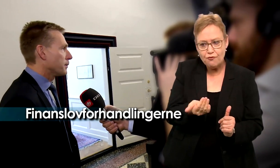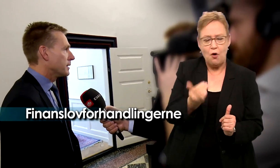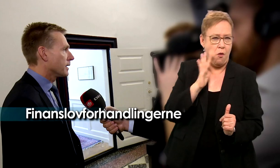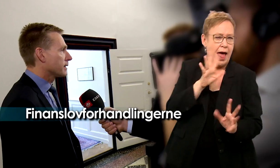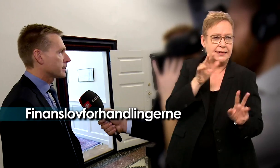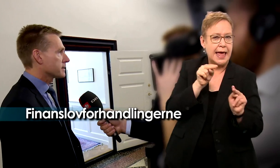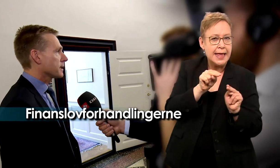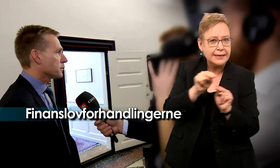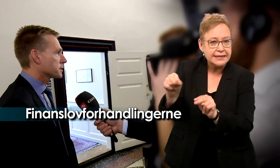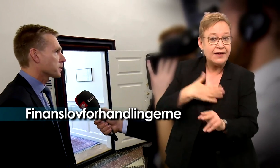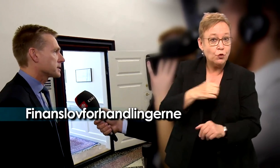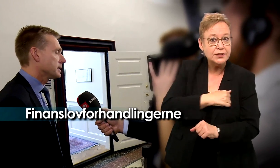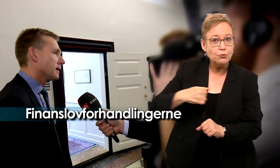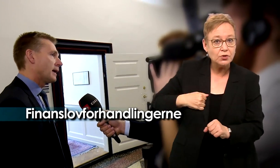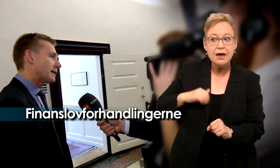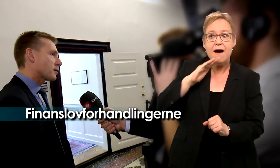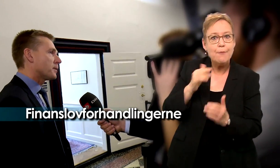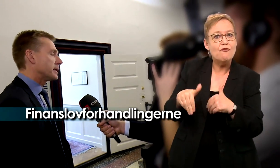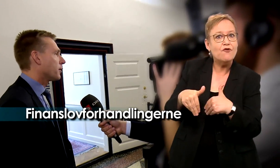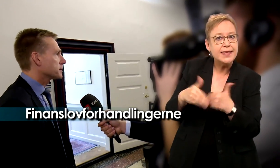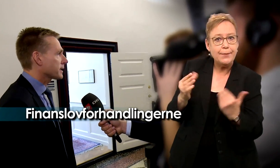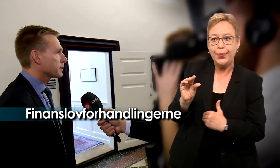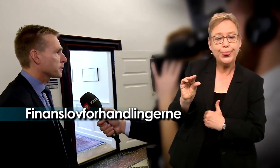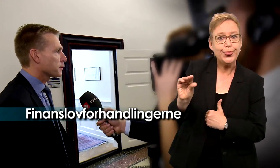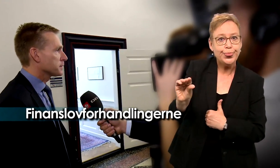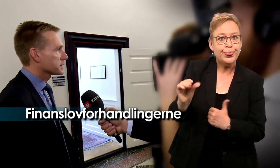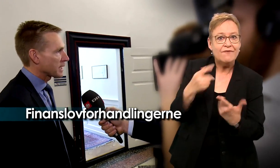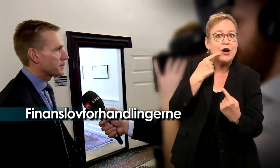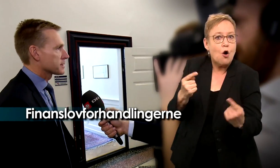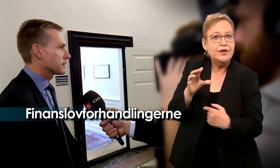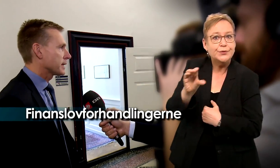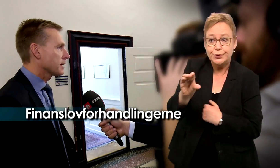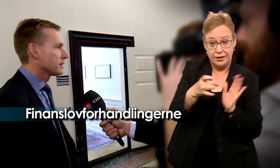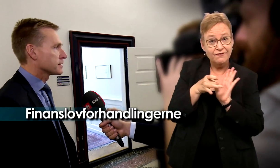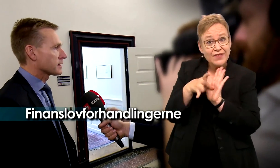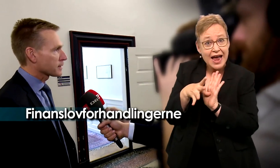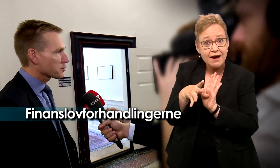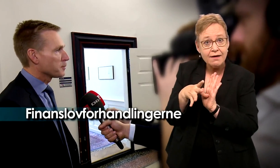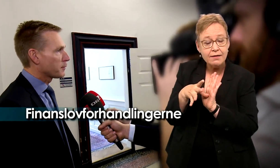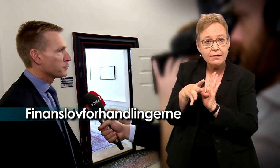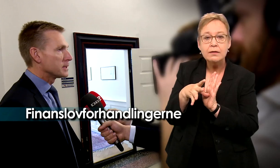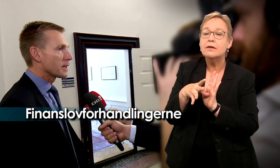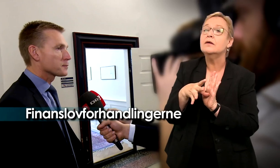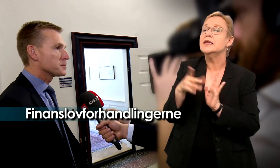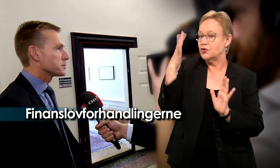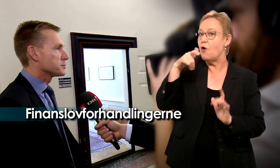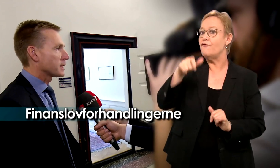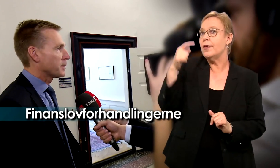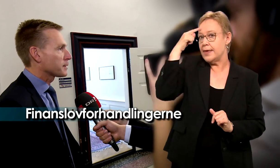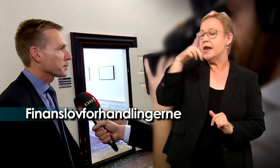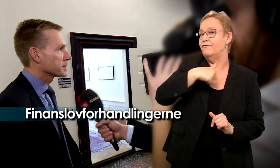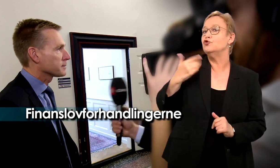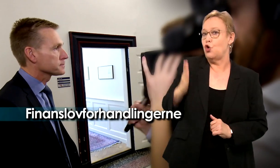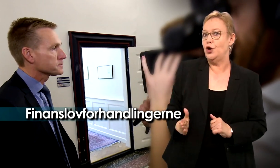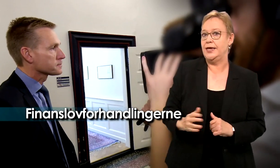alle kan være med og alle kan deltage i vores demokrati. at der kommer en lille håndtrækning for det offentlige, så skærer man så det væk. Så der tror jeg, at vil vide, at Dansk Folkeparti synes,